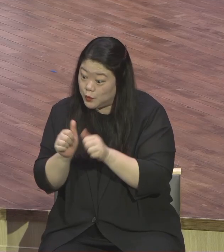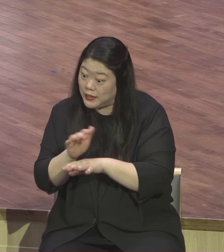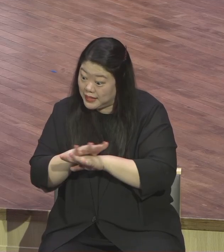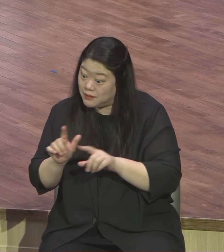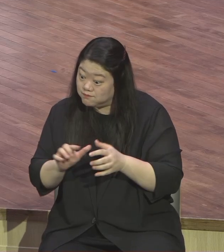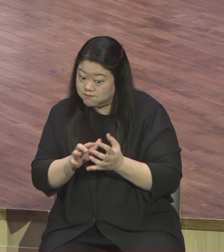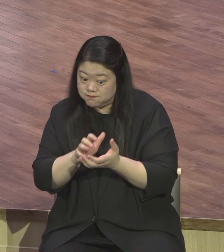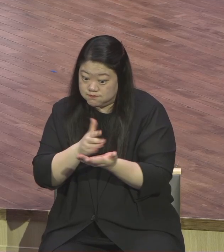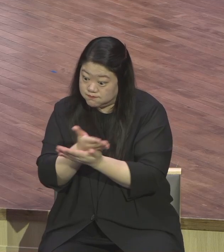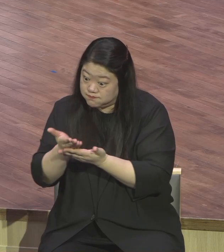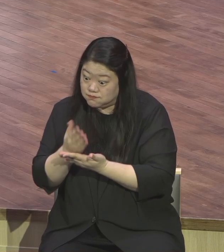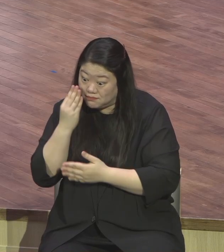만드는 분이 되면 안 돼요